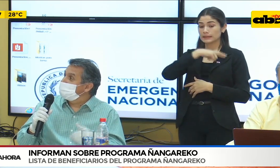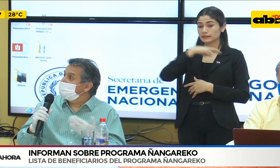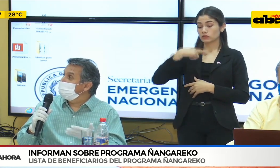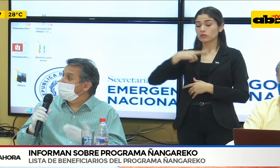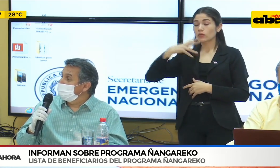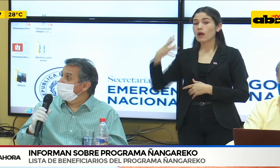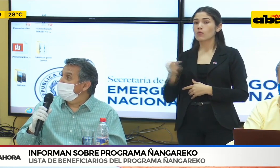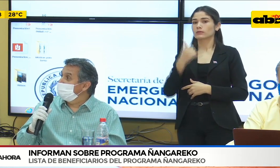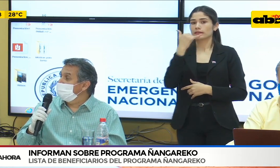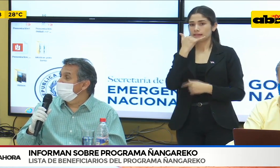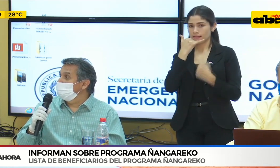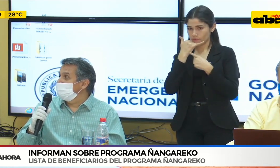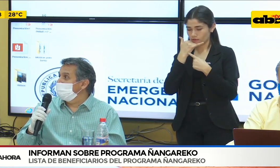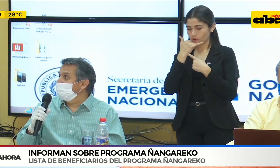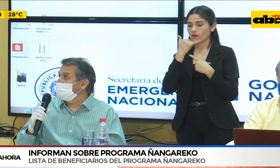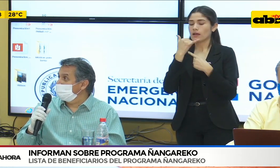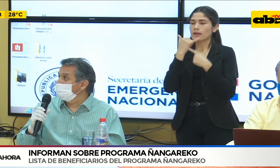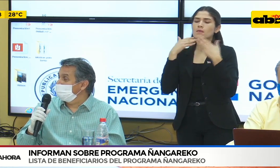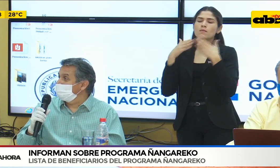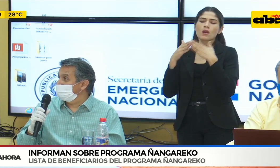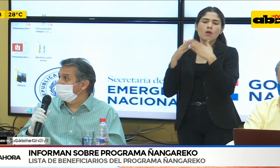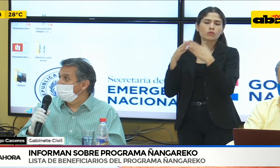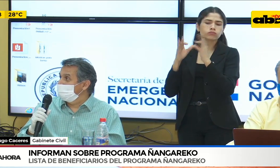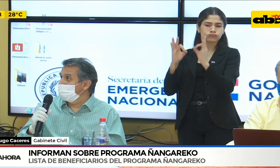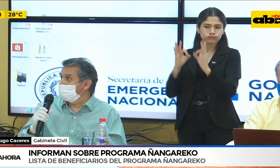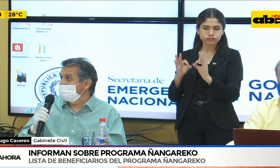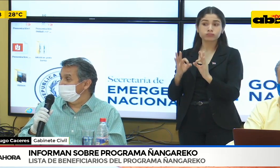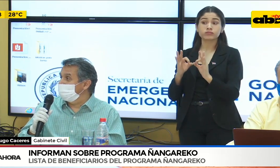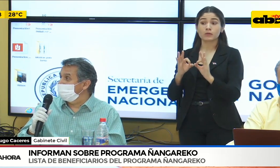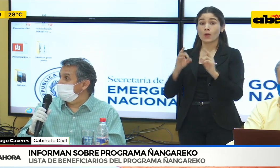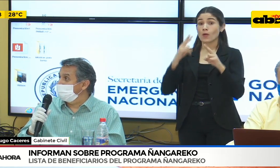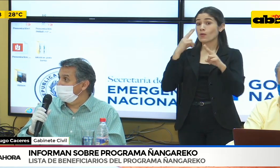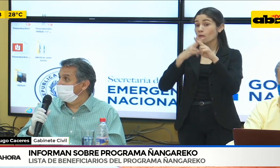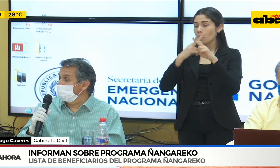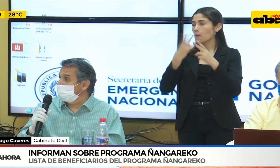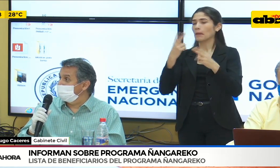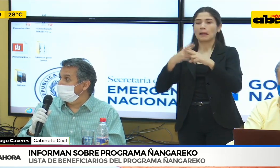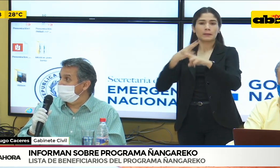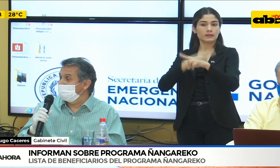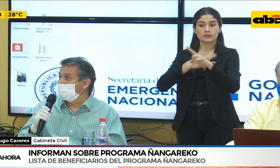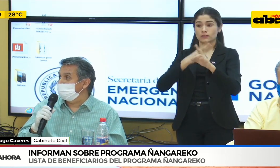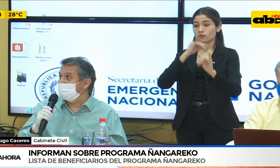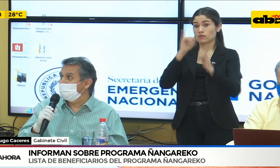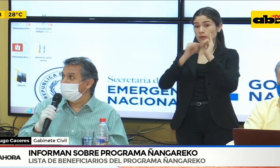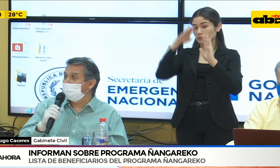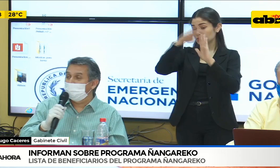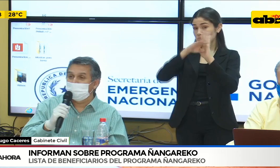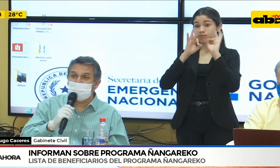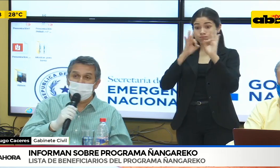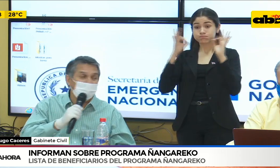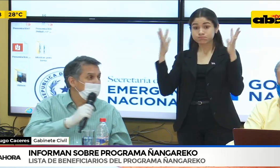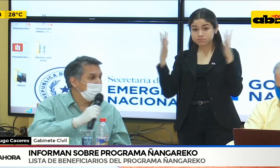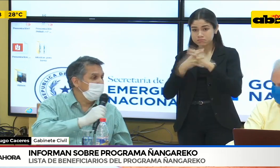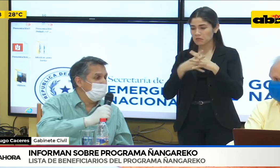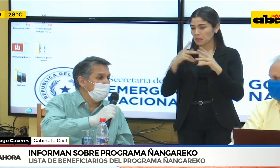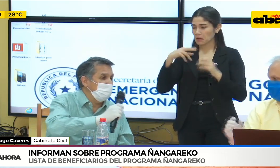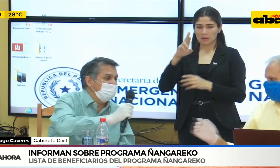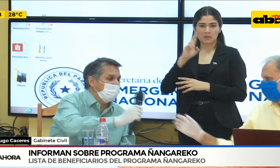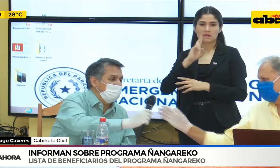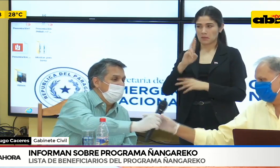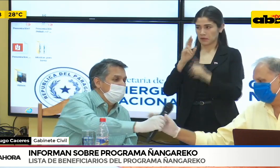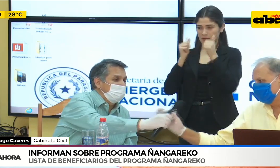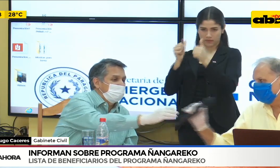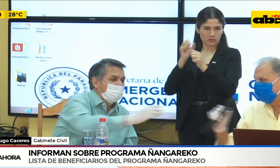Entonces, lo mismo puede acceder haciéndose ese trámite. Sobre el tema de los kits, le doy al